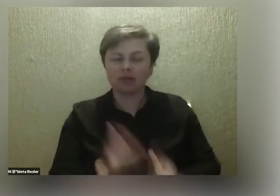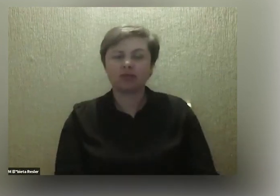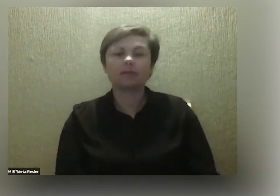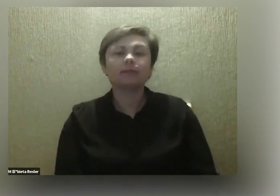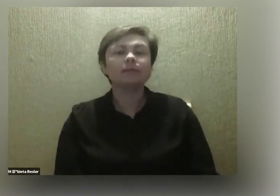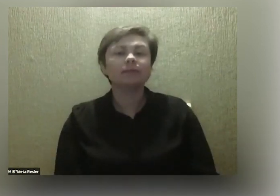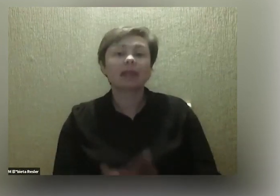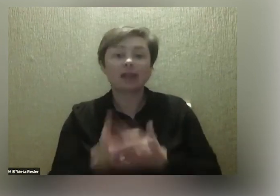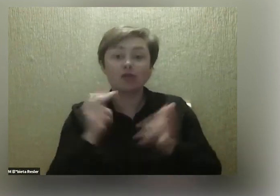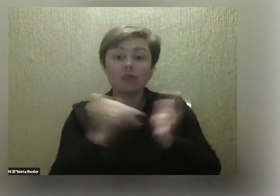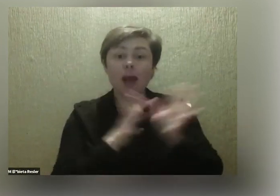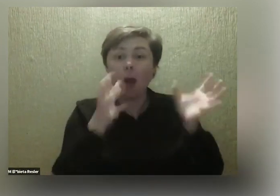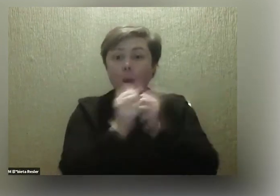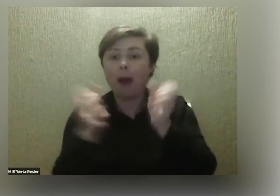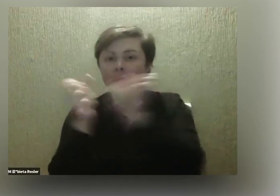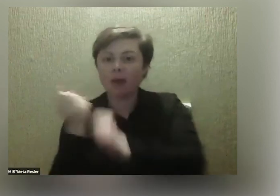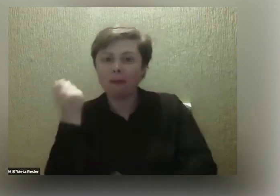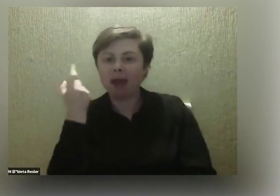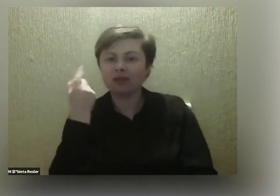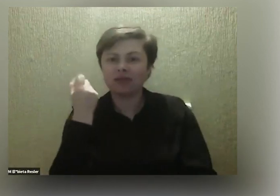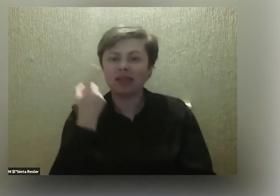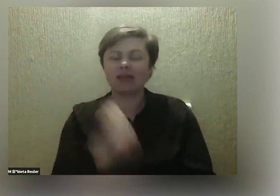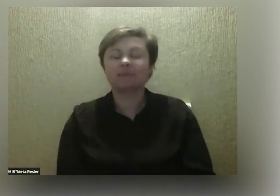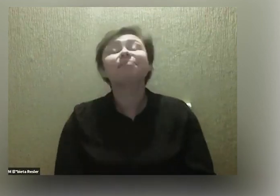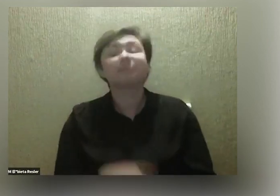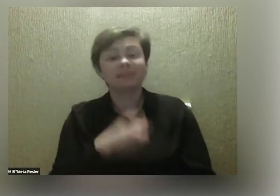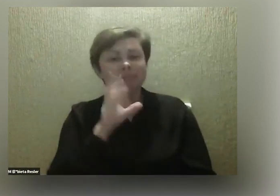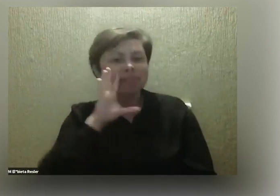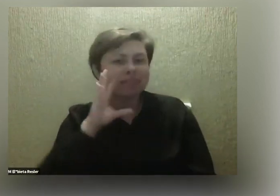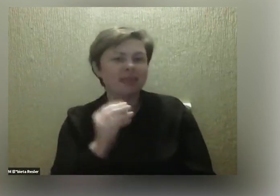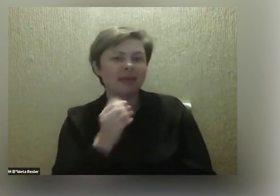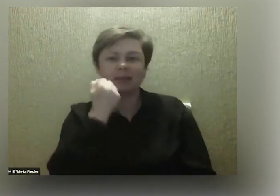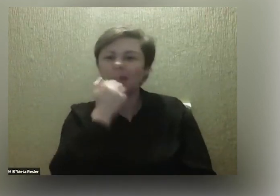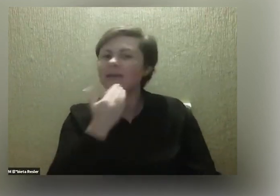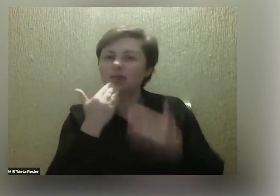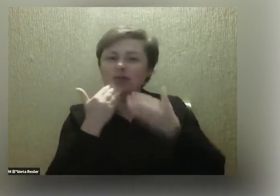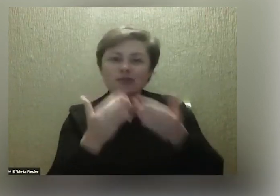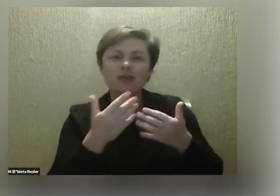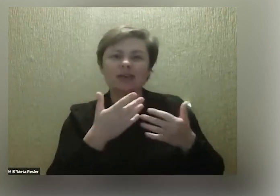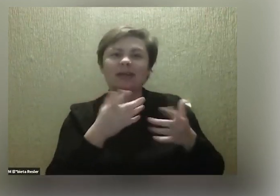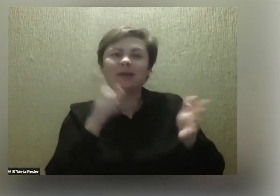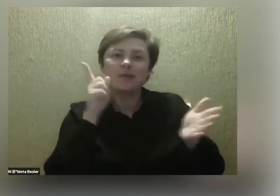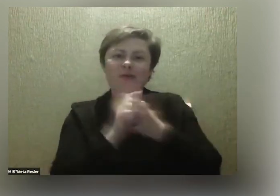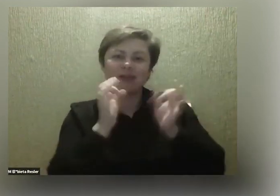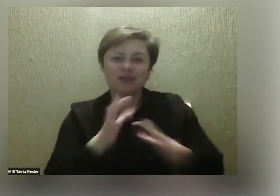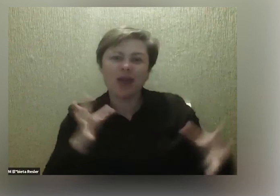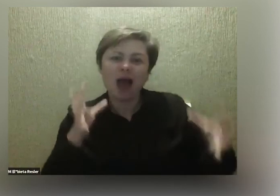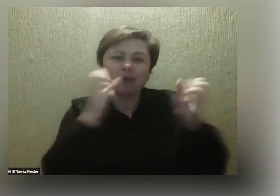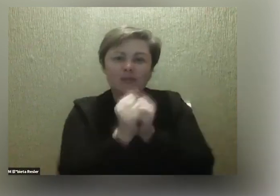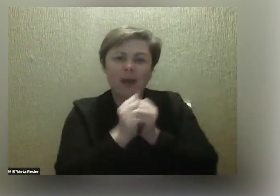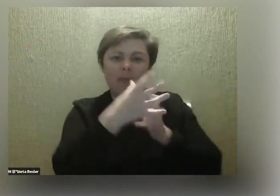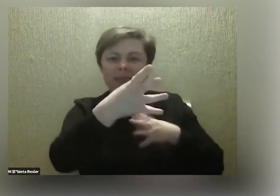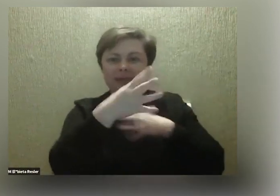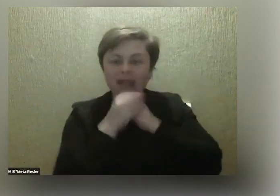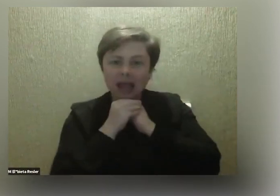Więc trzeba łapać. Trzeba łapać. Pięknie. Bardzo wam dziękuję, że daliście się nam złapać dzisiaj slotowo. My